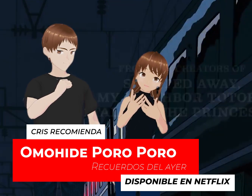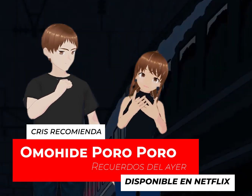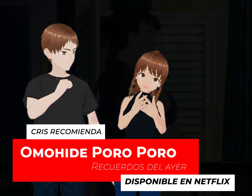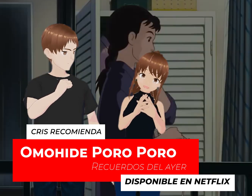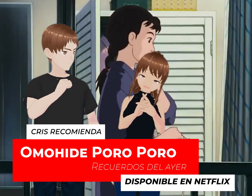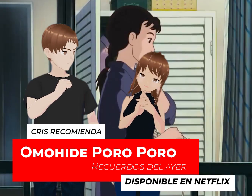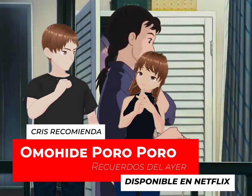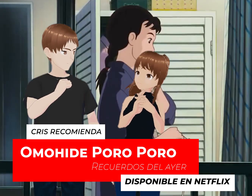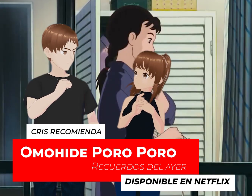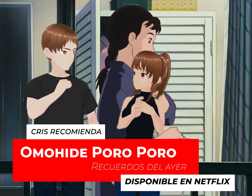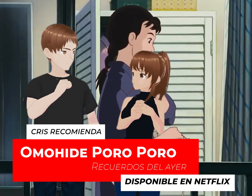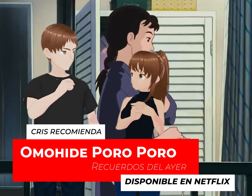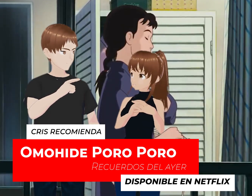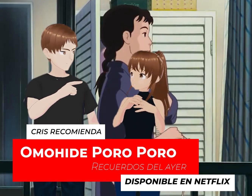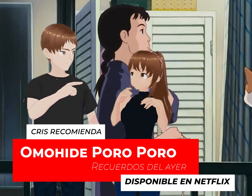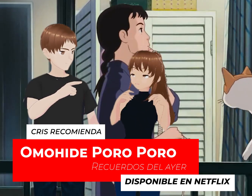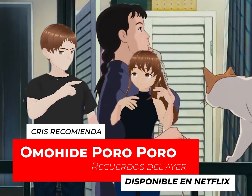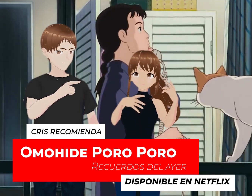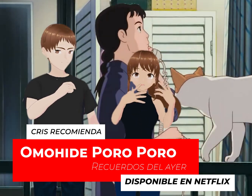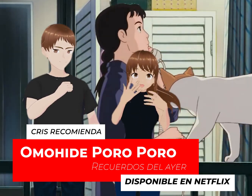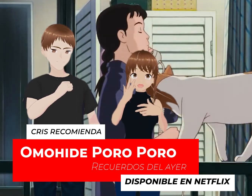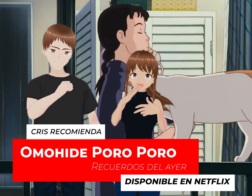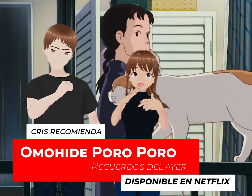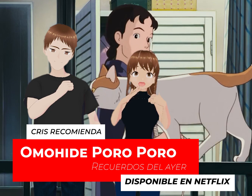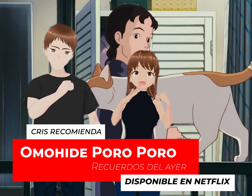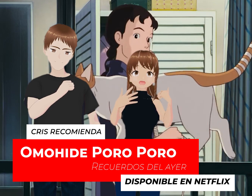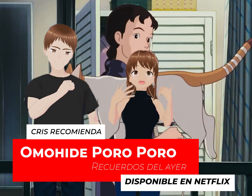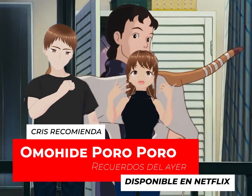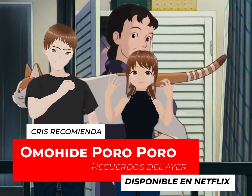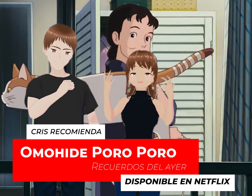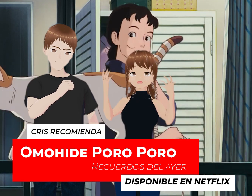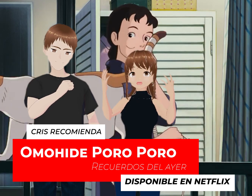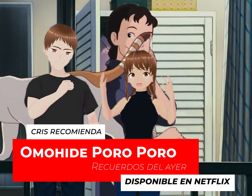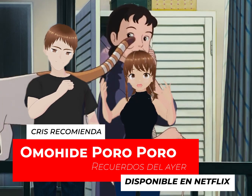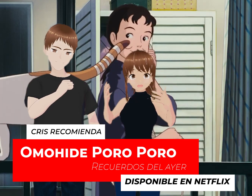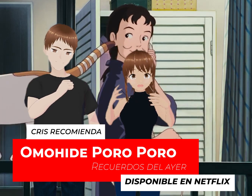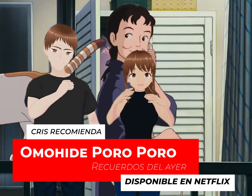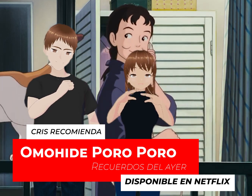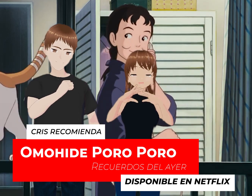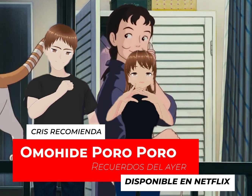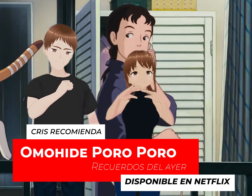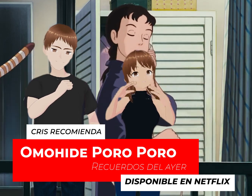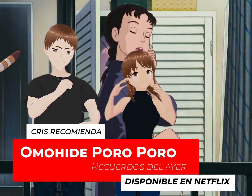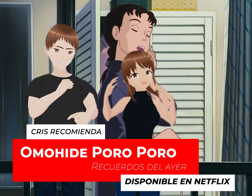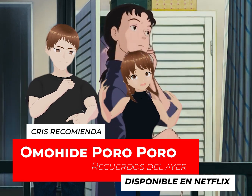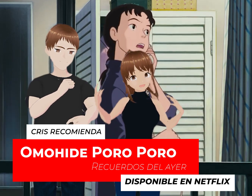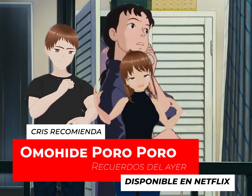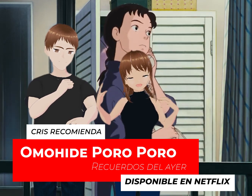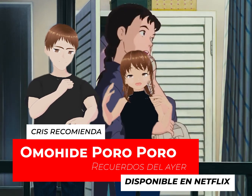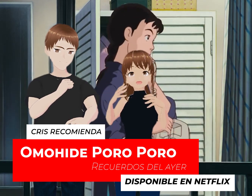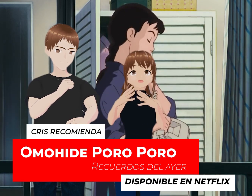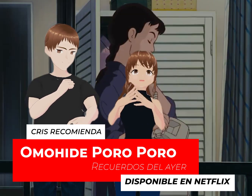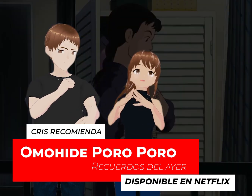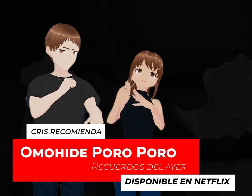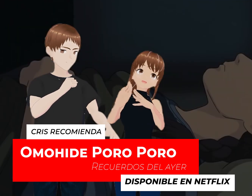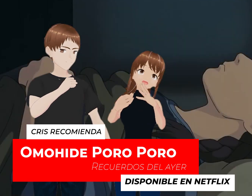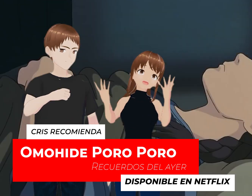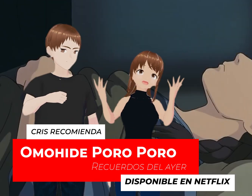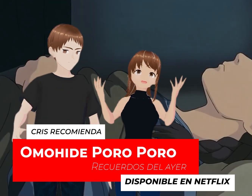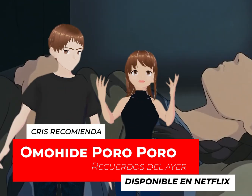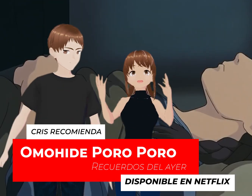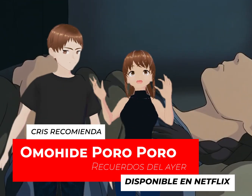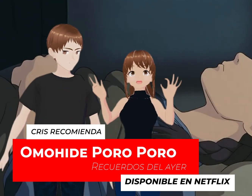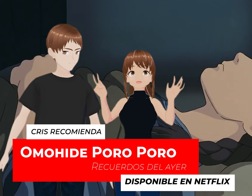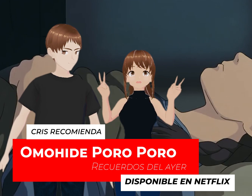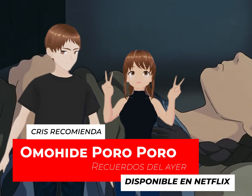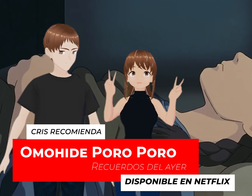tipo de animación a la que estamos acostumbrados Que el robot tiene mucha acción Esta es mucho más pausada Y es una historia